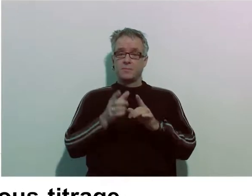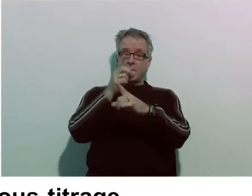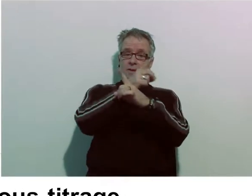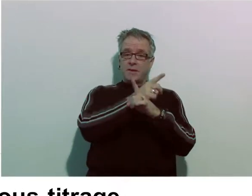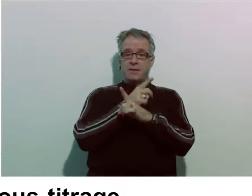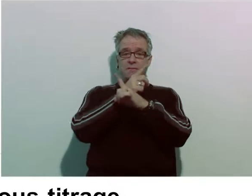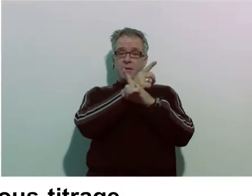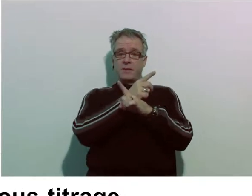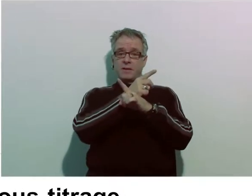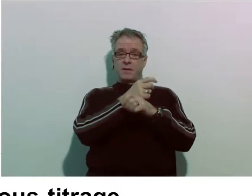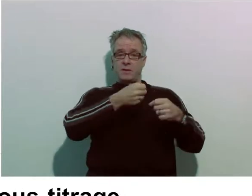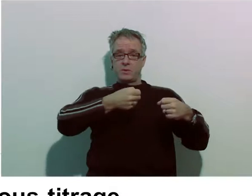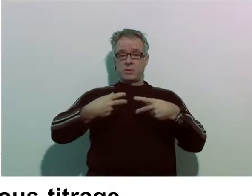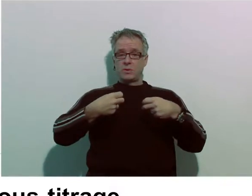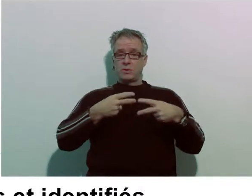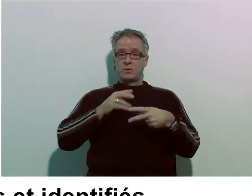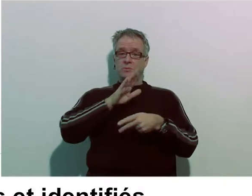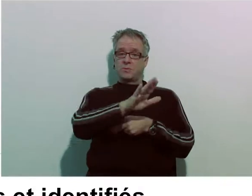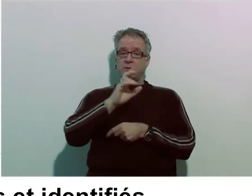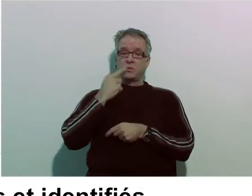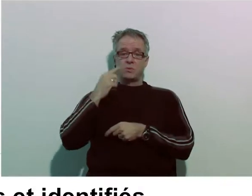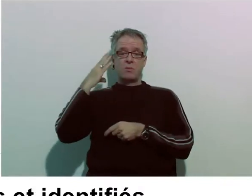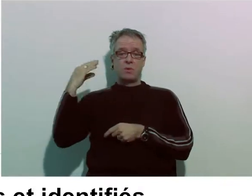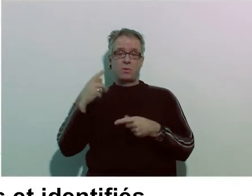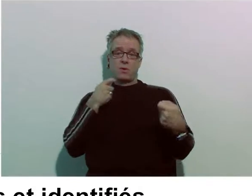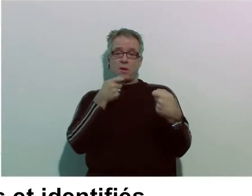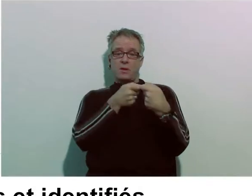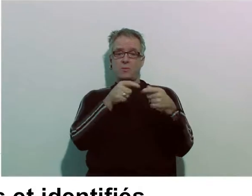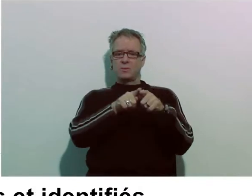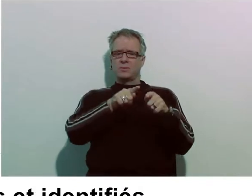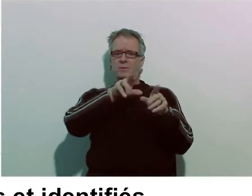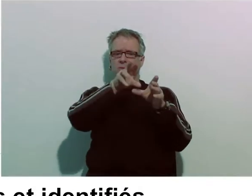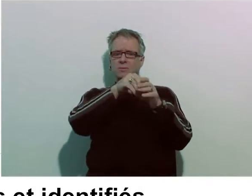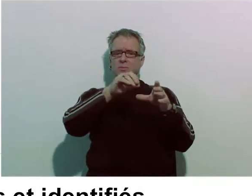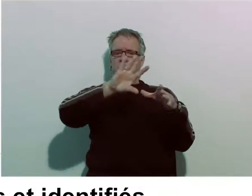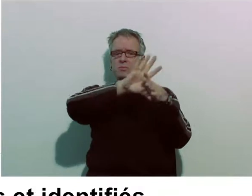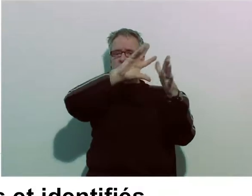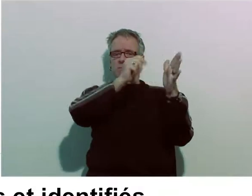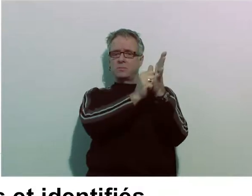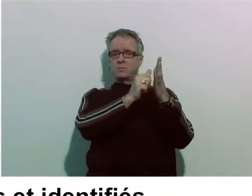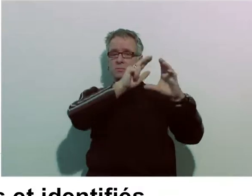Des DVD en sous-titrage sourd et malentendant sont disponibles et identifiés par un pictogramme.